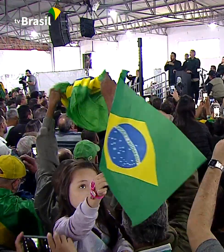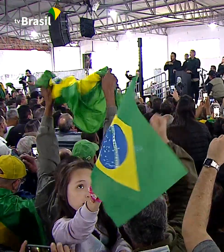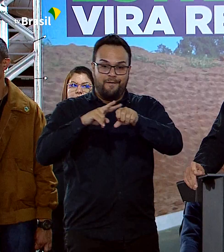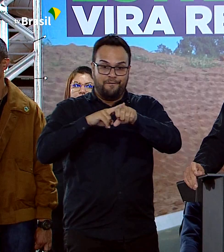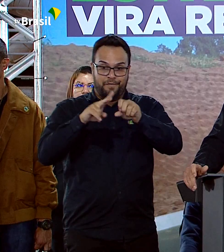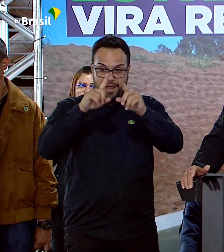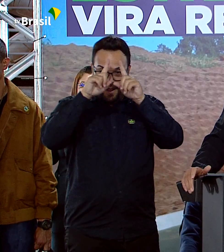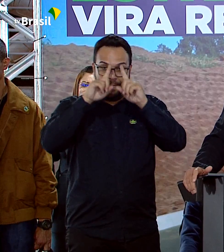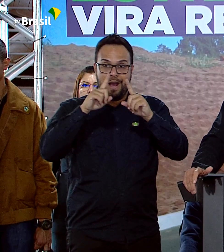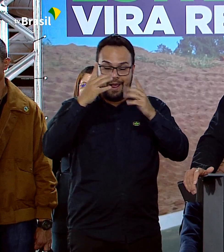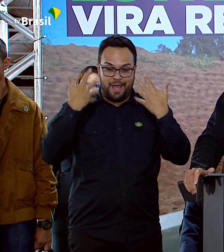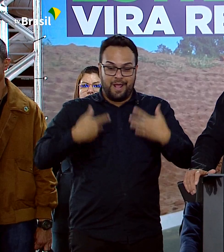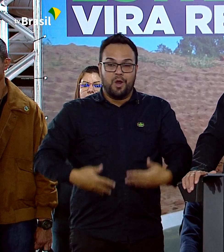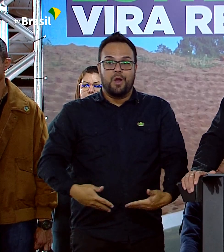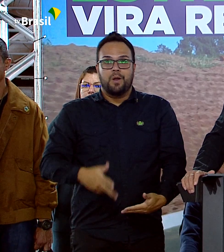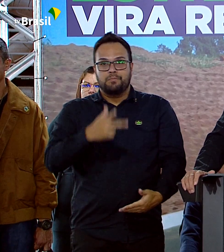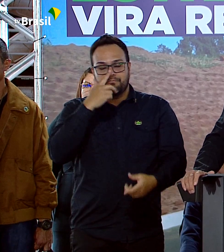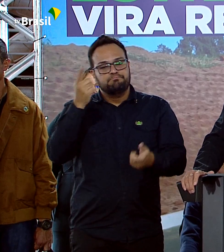Nos anima,